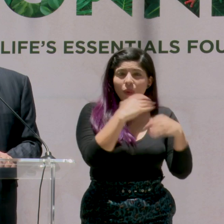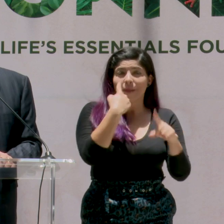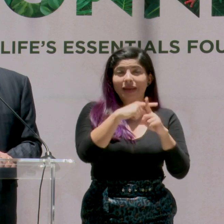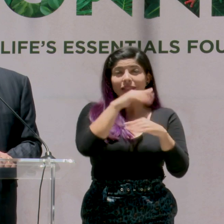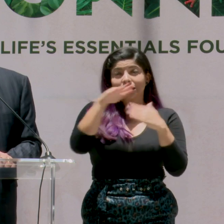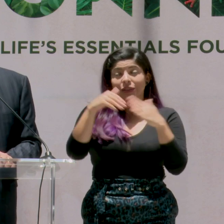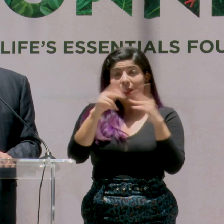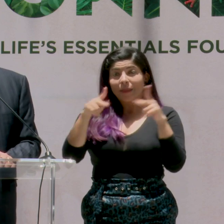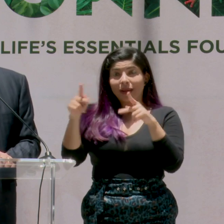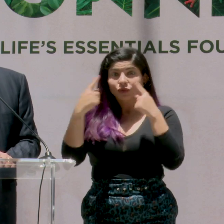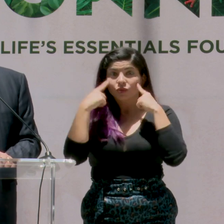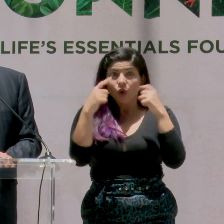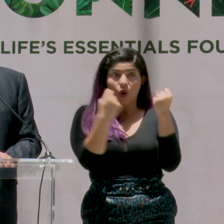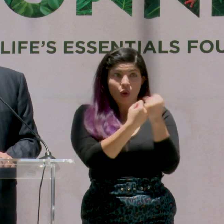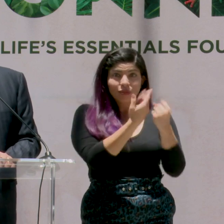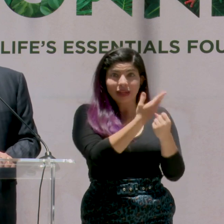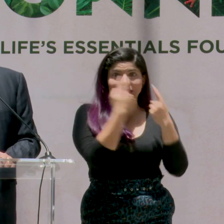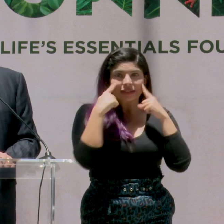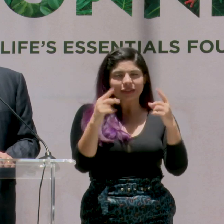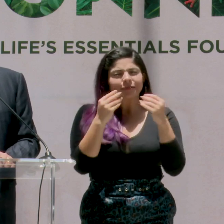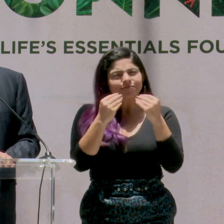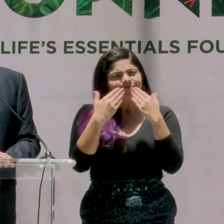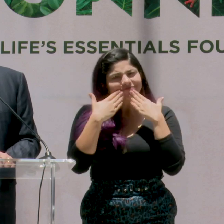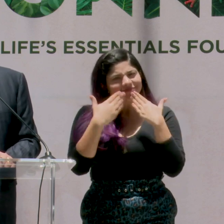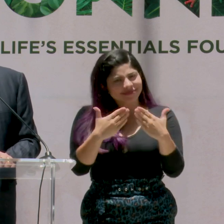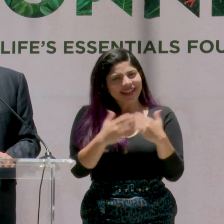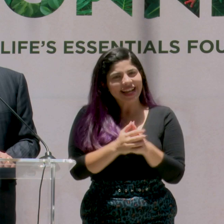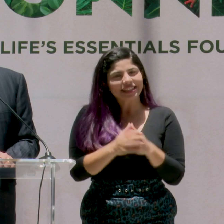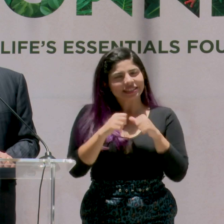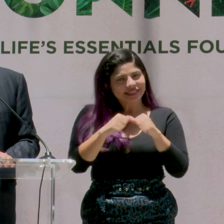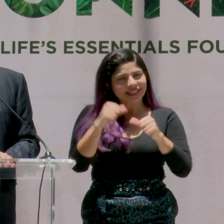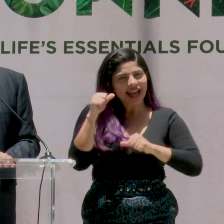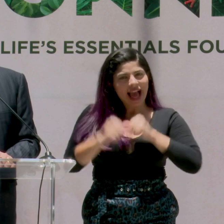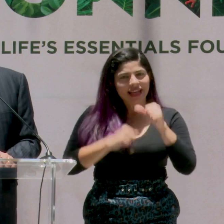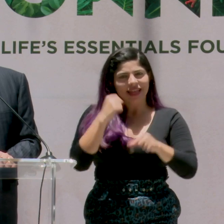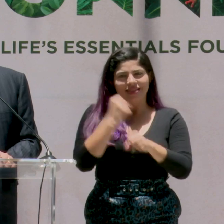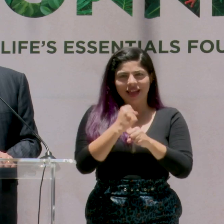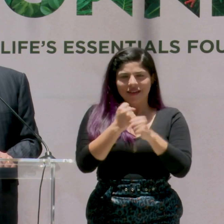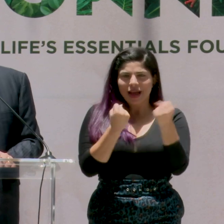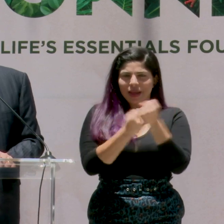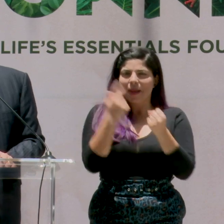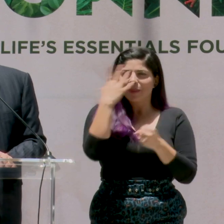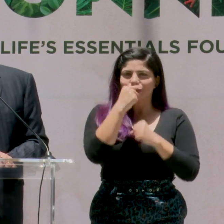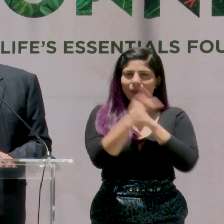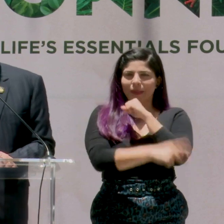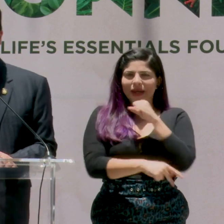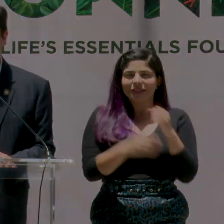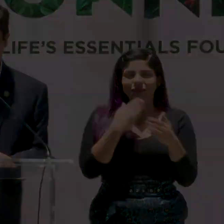personas que han hecho esto posible, muchísimas gracias y sigamos adelante trabajando por este maravilloso país. Buen día. Gracias. Gracias. Gracias.